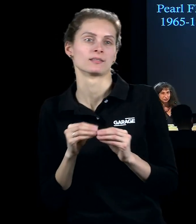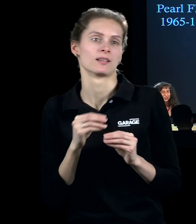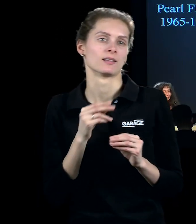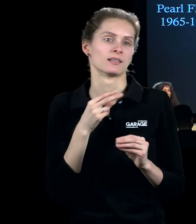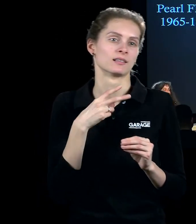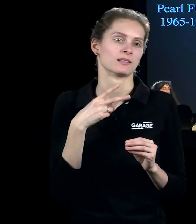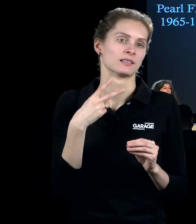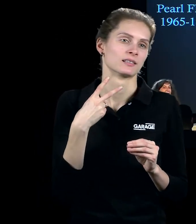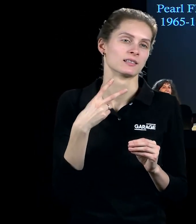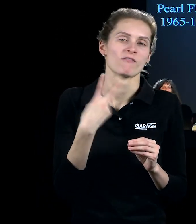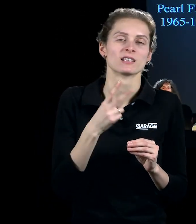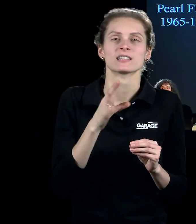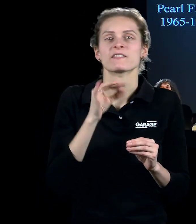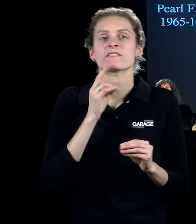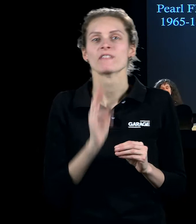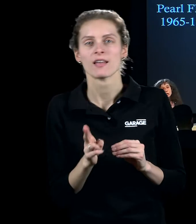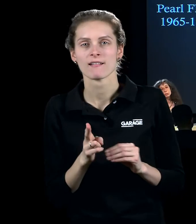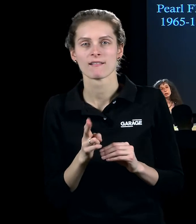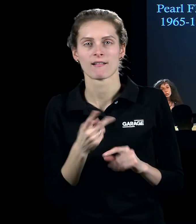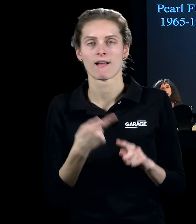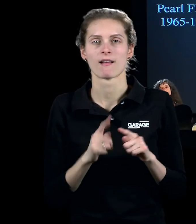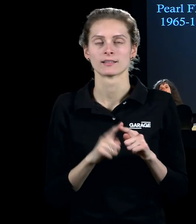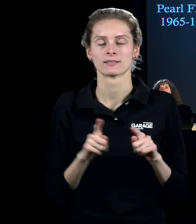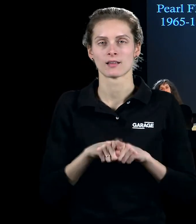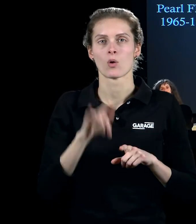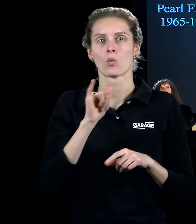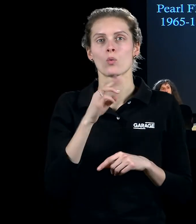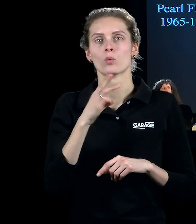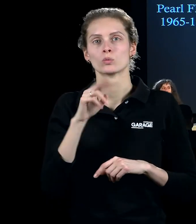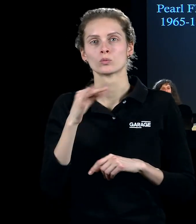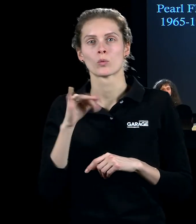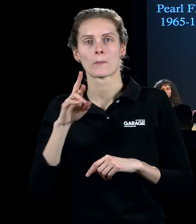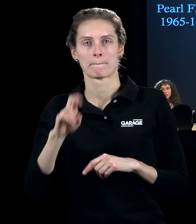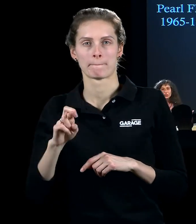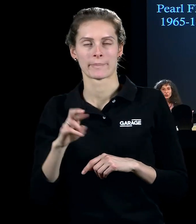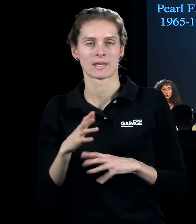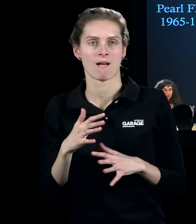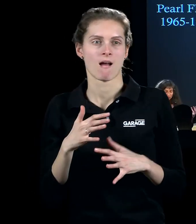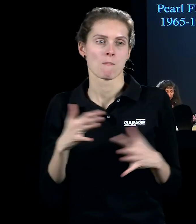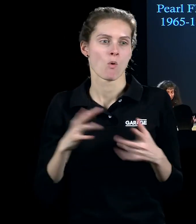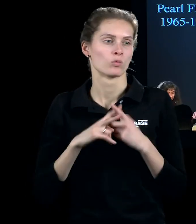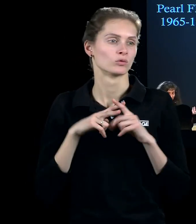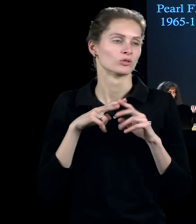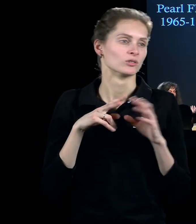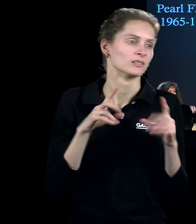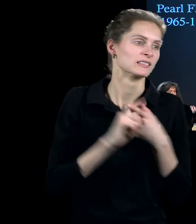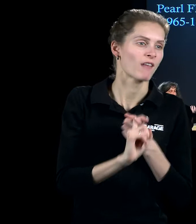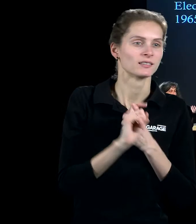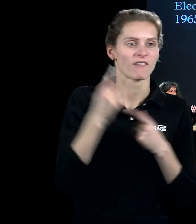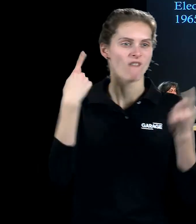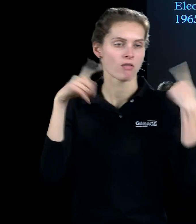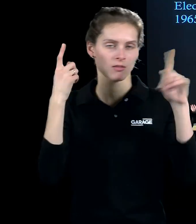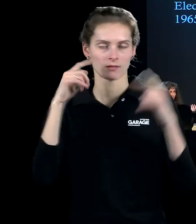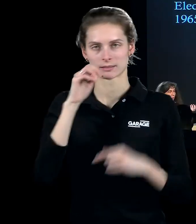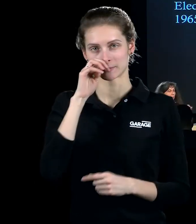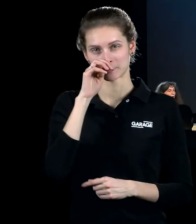в 20-м веке, но при этом это, как бы, такая утопия, которая немножко еще является психоделической и фантастической. Давайте